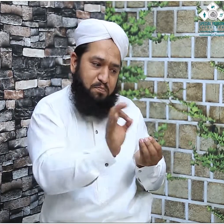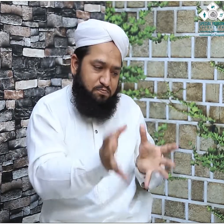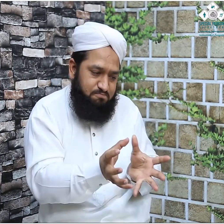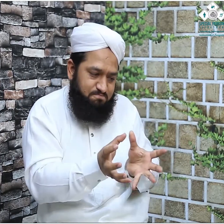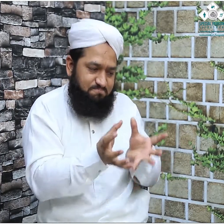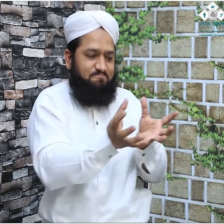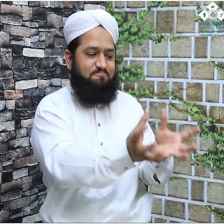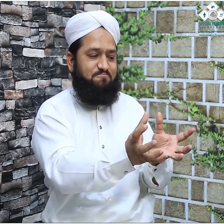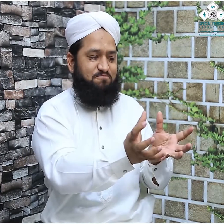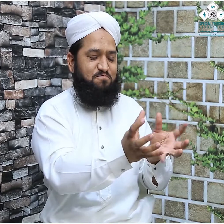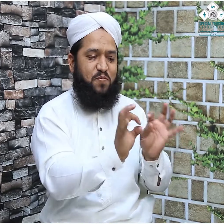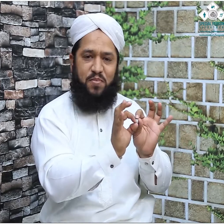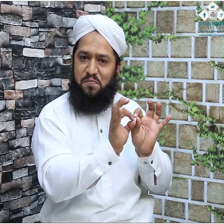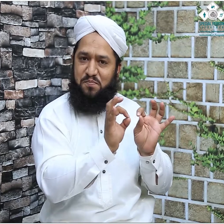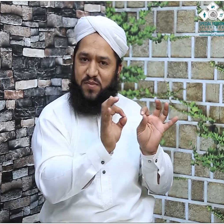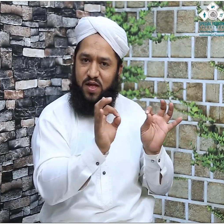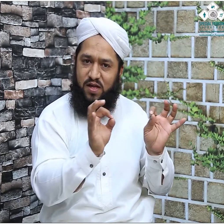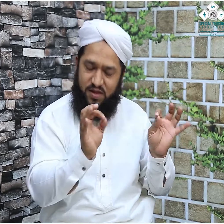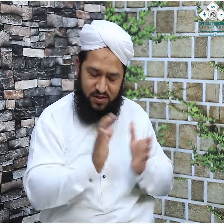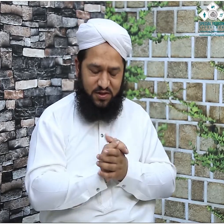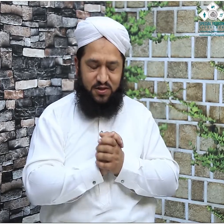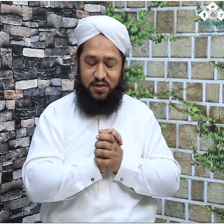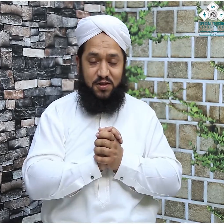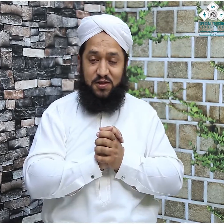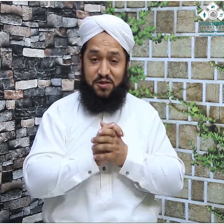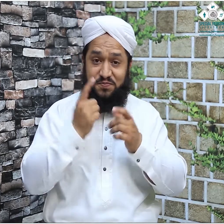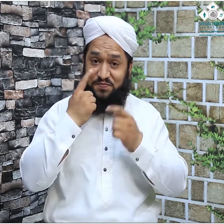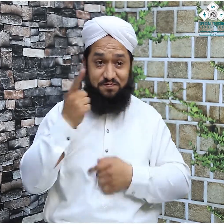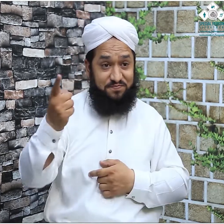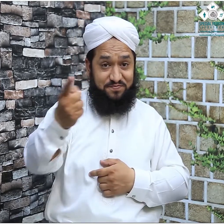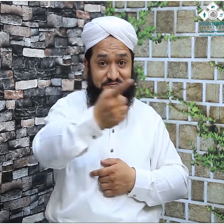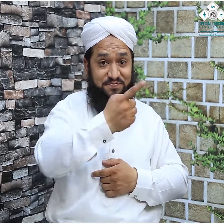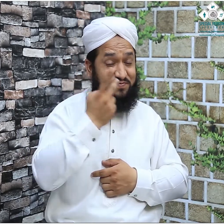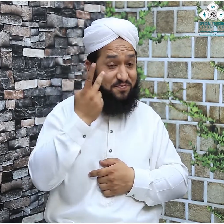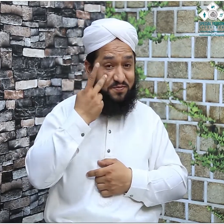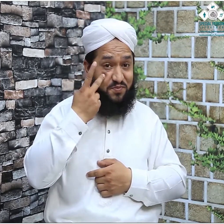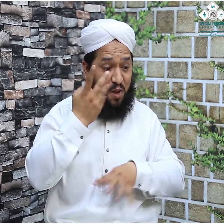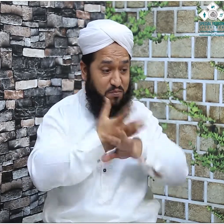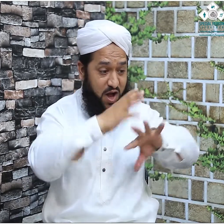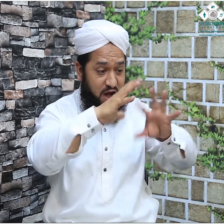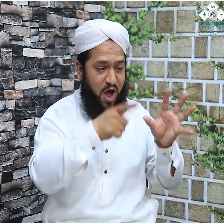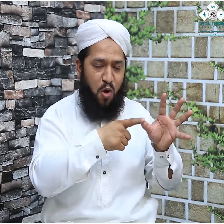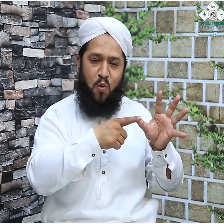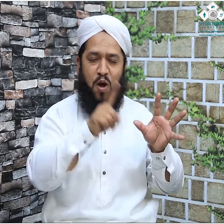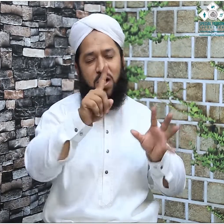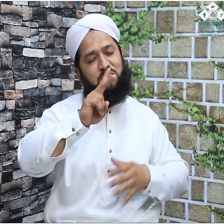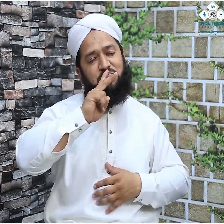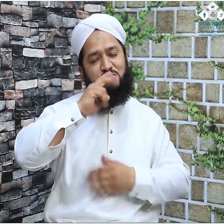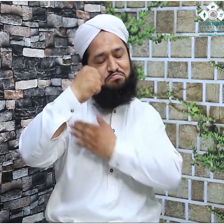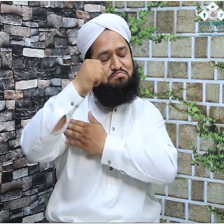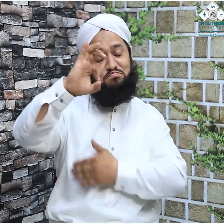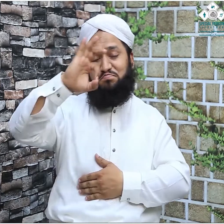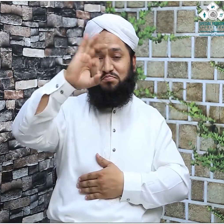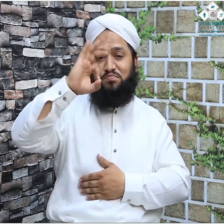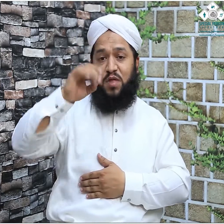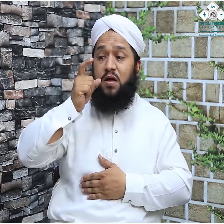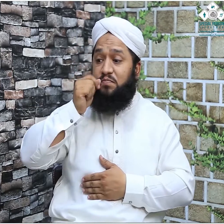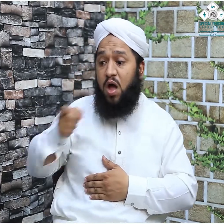ظالم لوگ جو تھے وہ حجر اسوت کو لے کر گئے تو اسے کیمل پر رکھ کر اونٹ پر رکھ کر لے گئے تو اتنا وزن اتنا ویٹ بڑھ گیا کہ